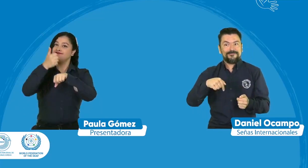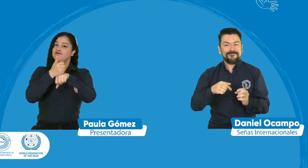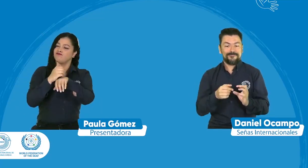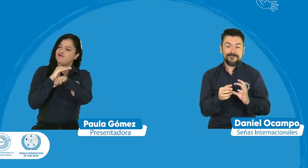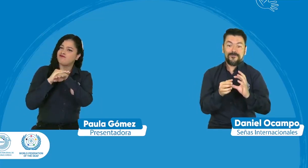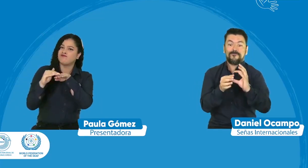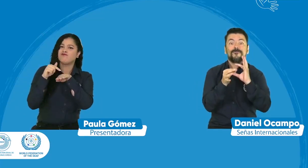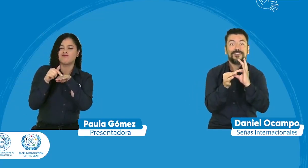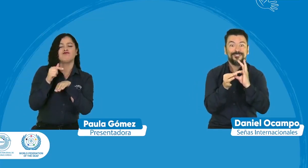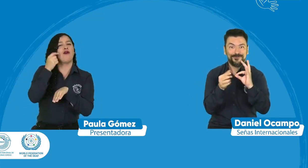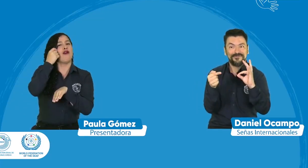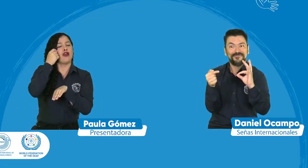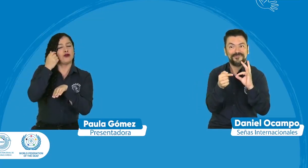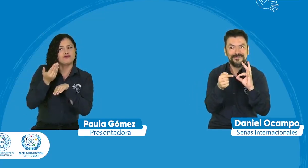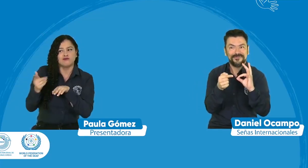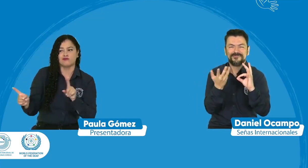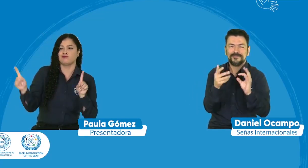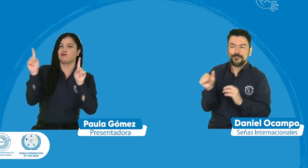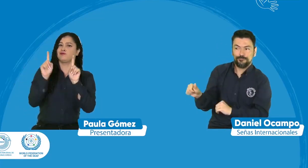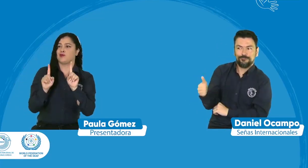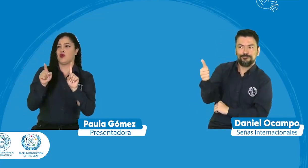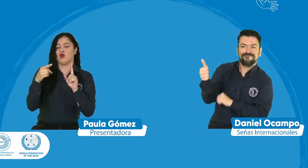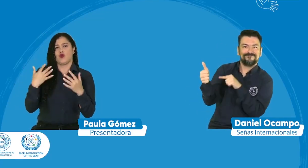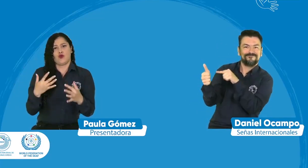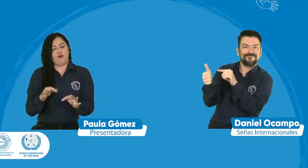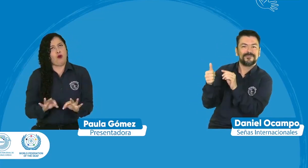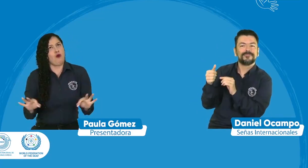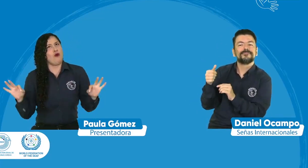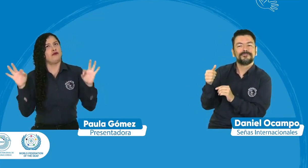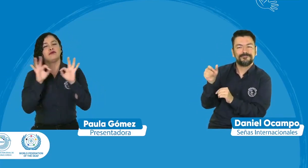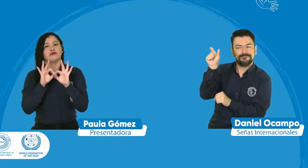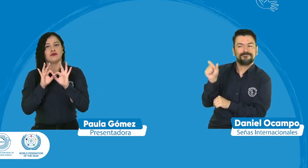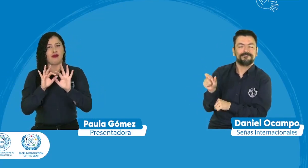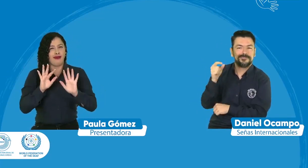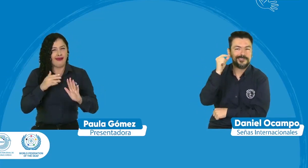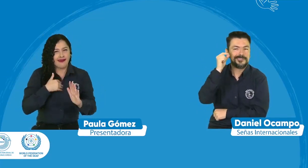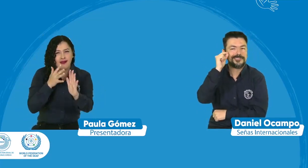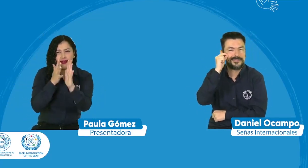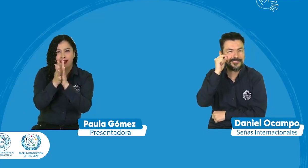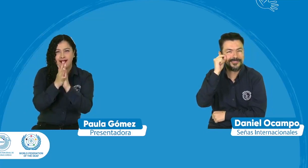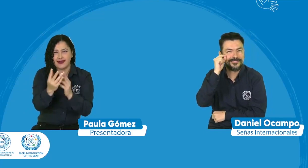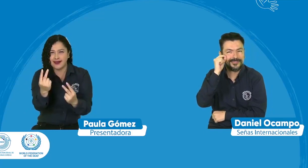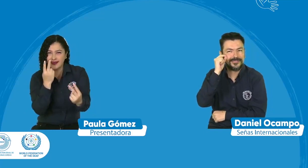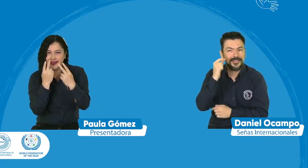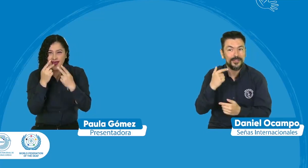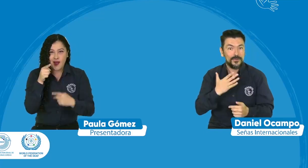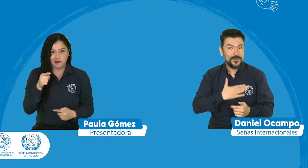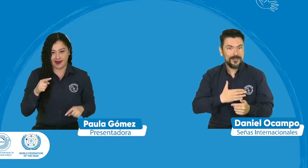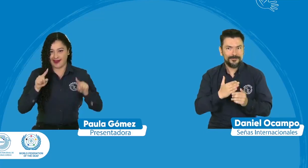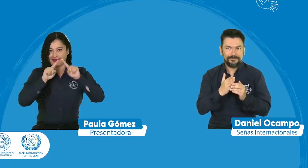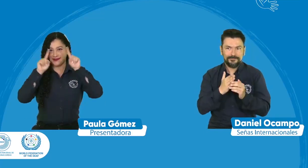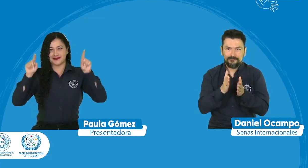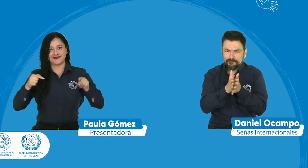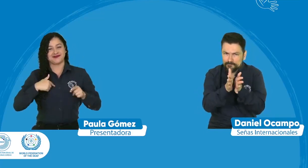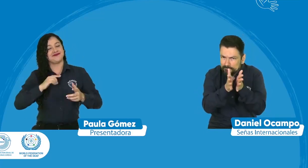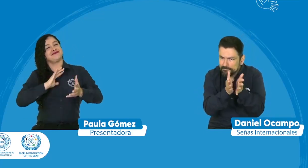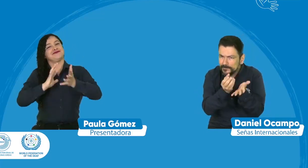ahora tenemos a Henry Mejía el director de FENASCOL con un invitado muy importante pero quiere darle una